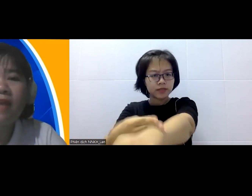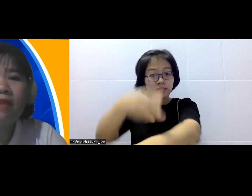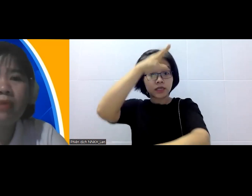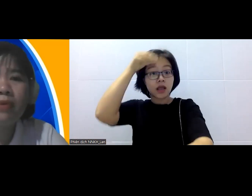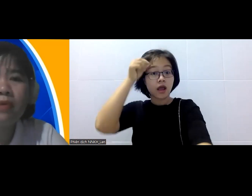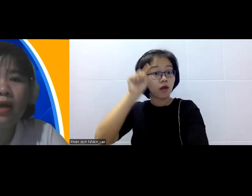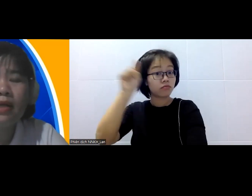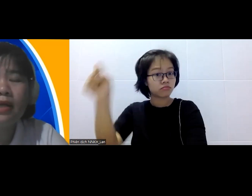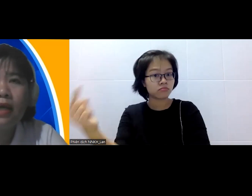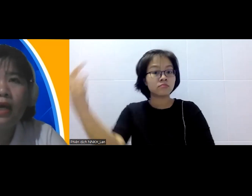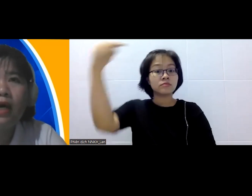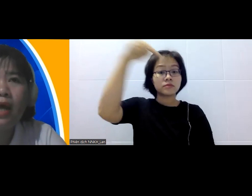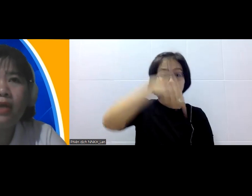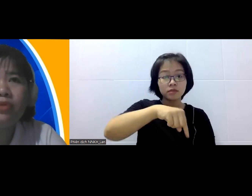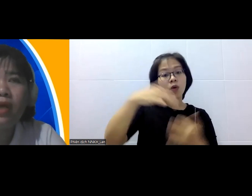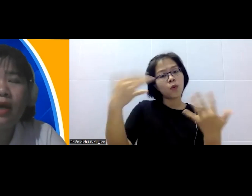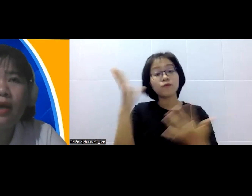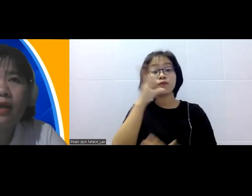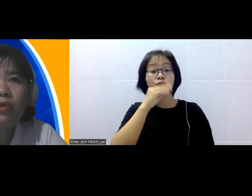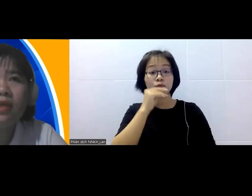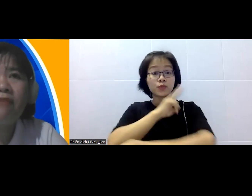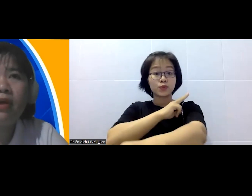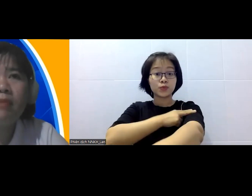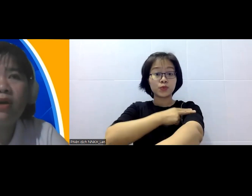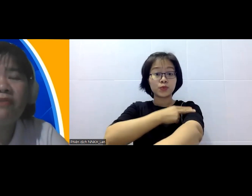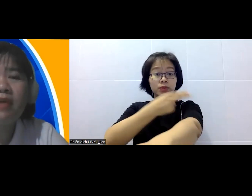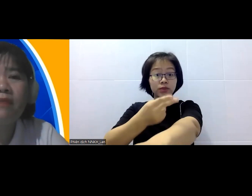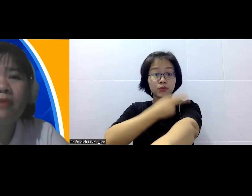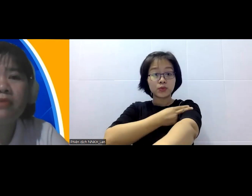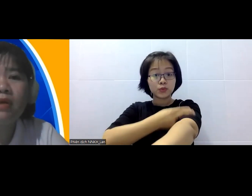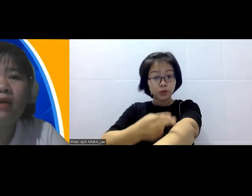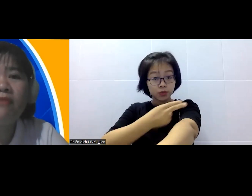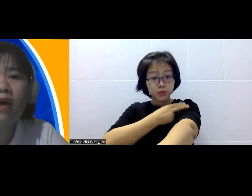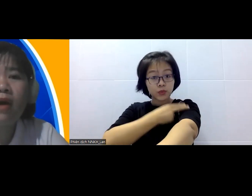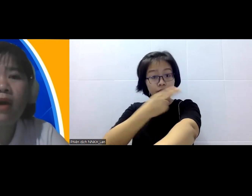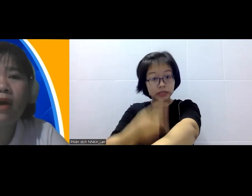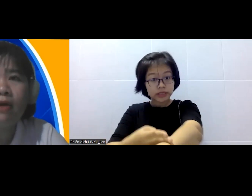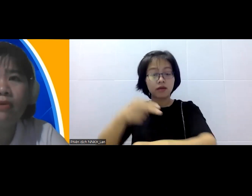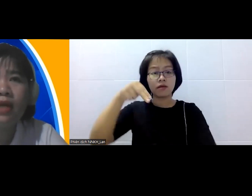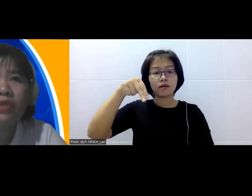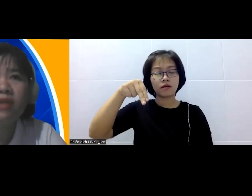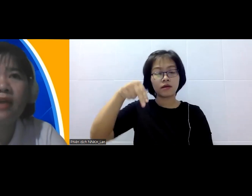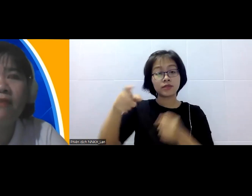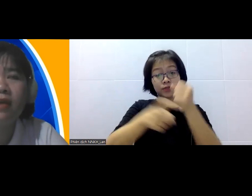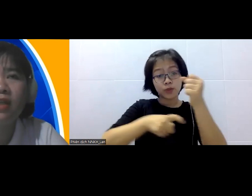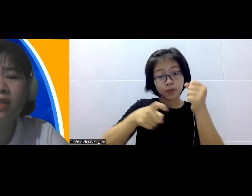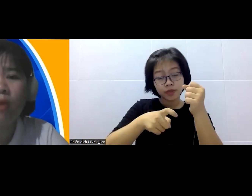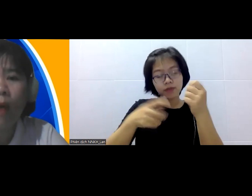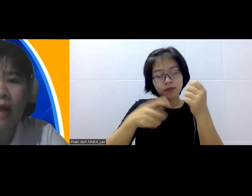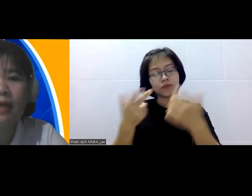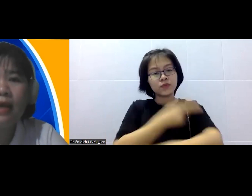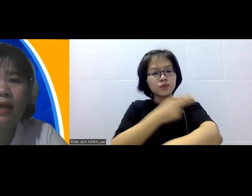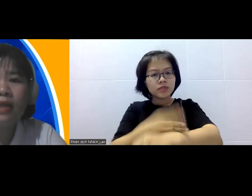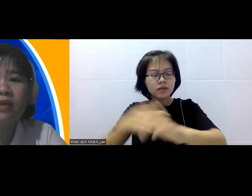chuyên gia về nông nghiệp hỗ cơ đây hay là chuyên gia về biến đổi ứng phó biến đổi khí hậu hay là chuyên gia chuyên cân tứ